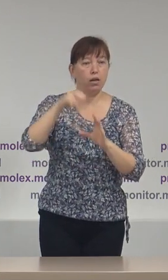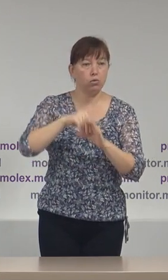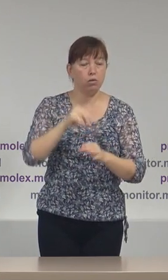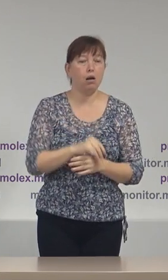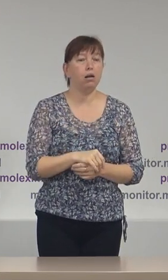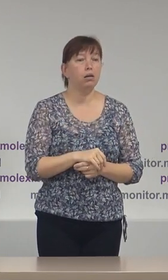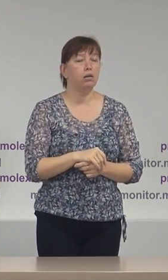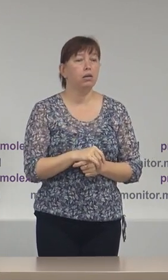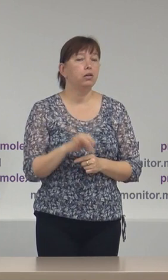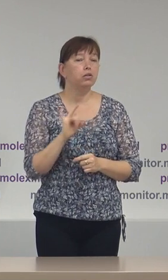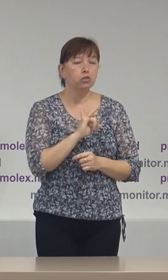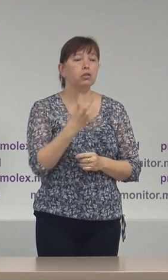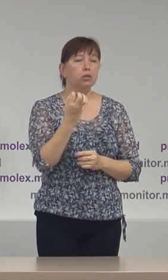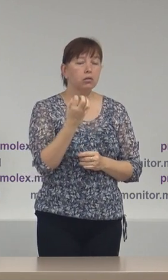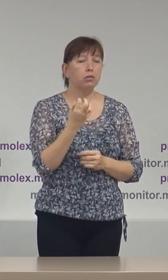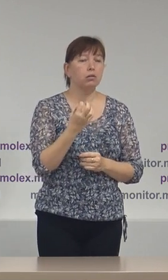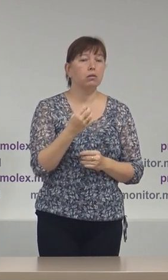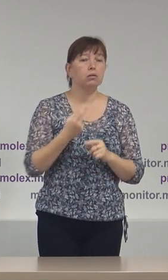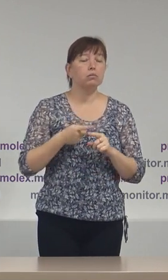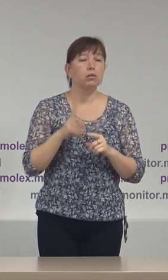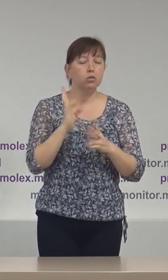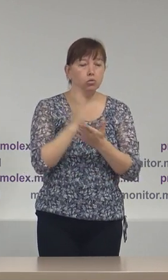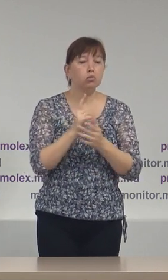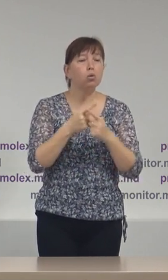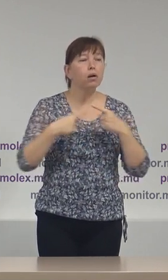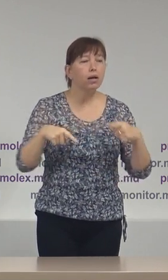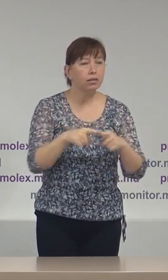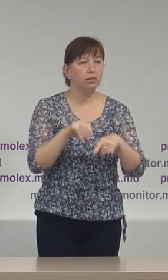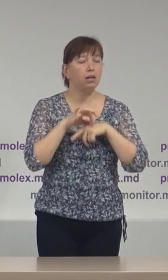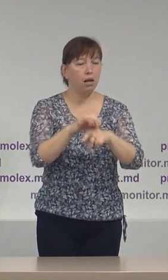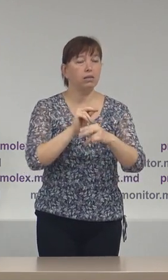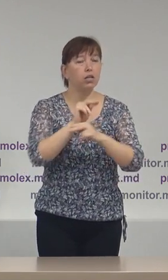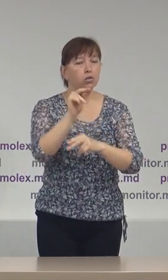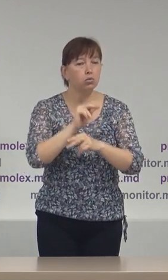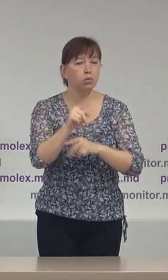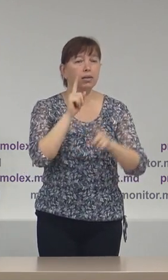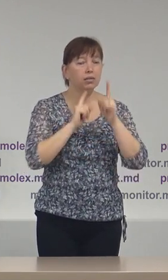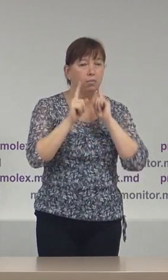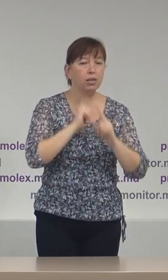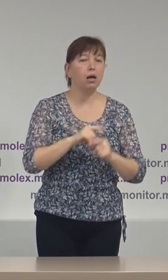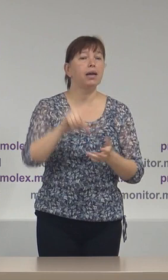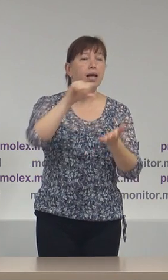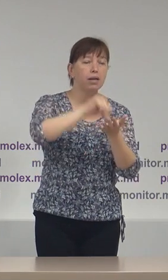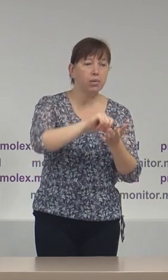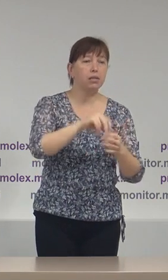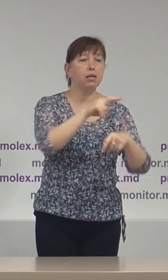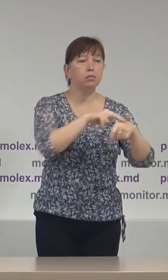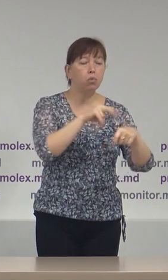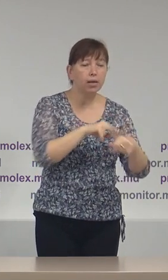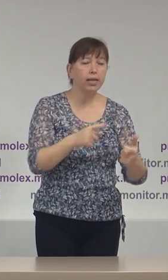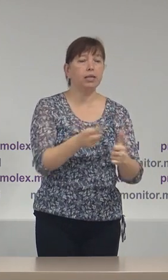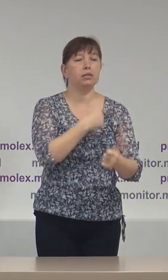doar a funcționarelor electoral fiind organizate seminare de instruire atât pentru reprezentanții a poliției